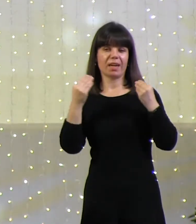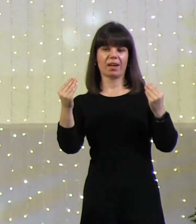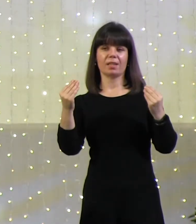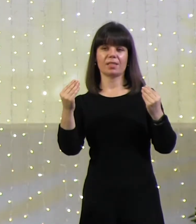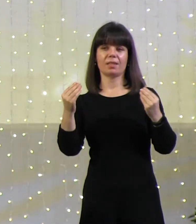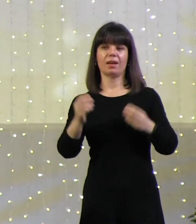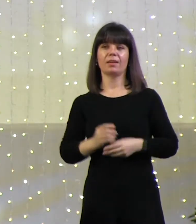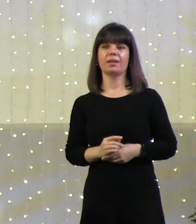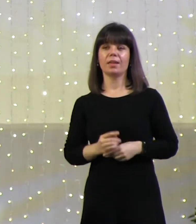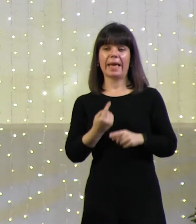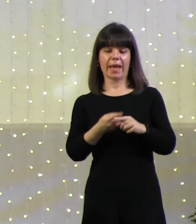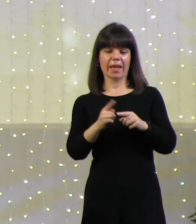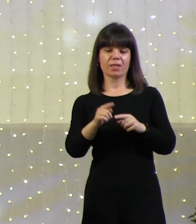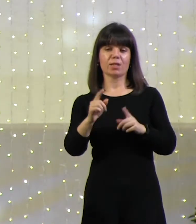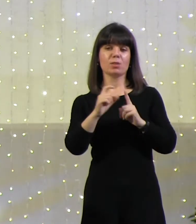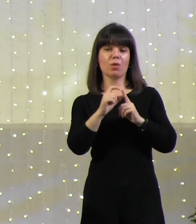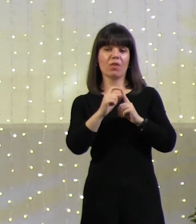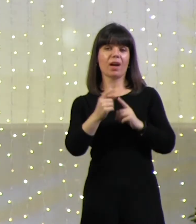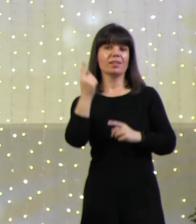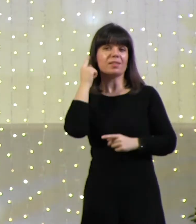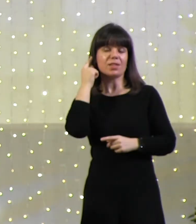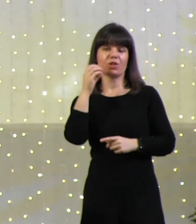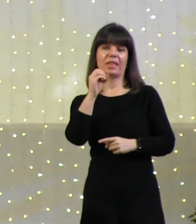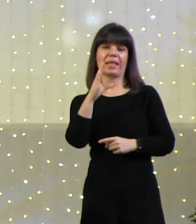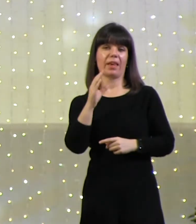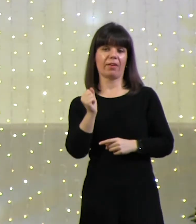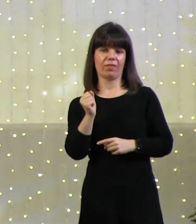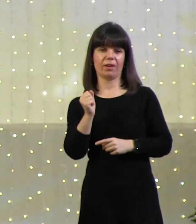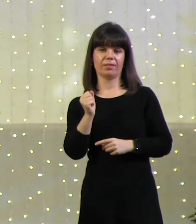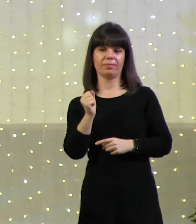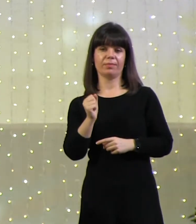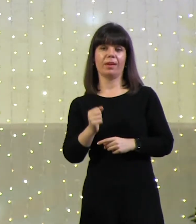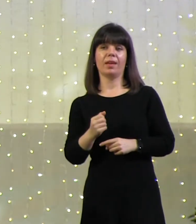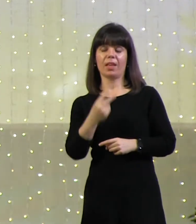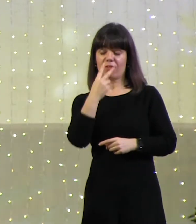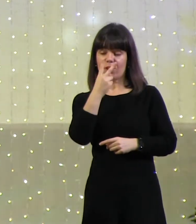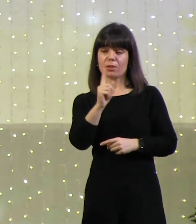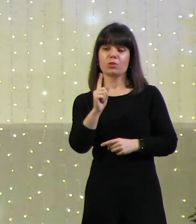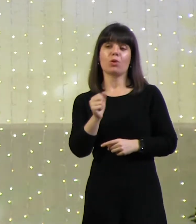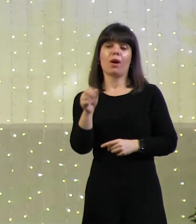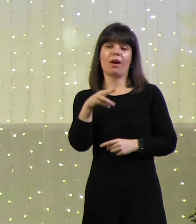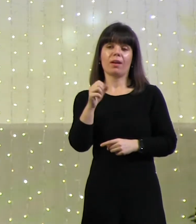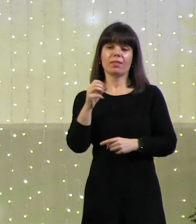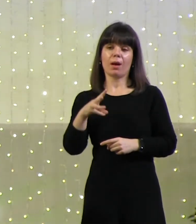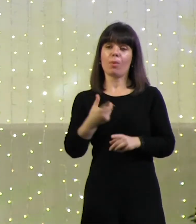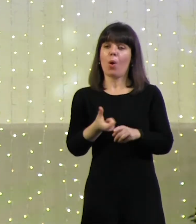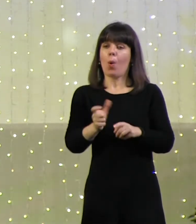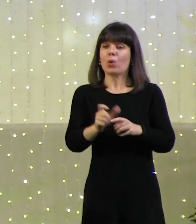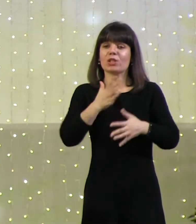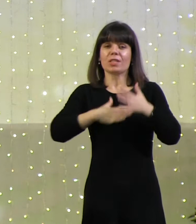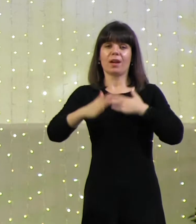Эти слова слышит Ева. Она слышит, что ей рады. Он не просто стоял.